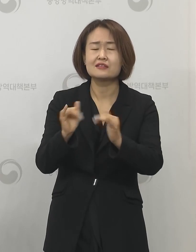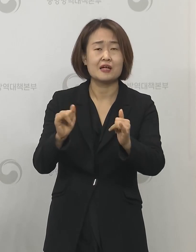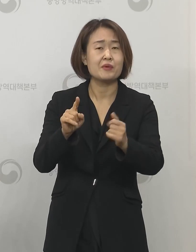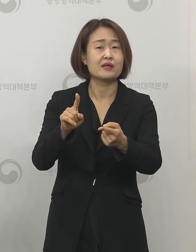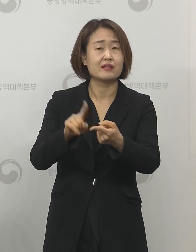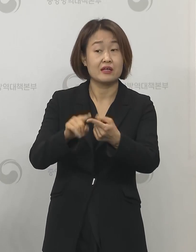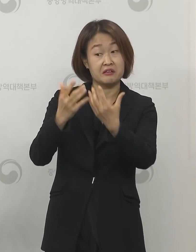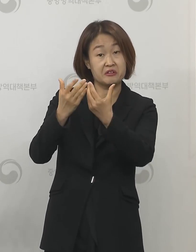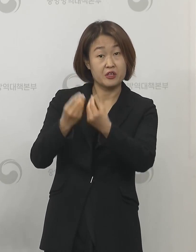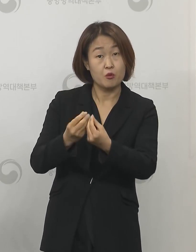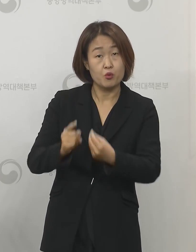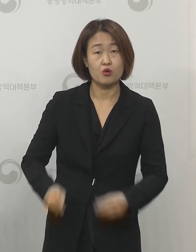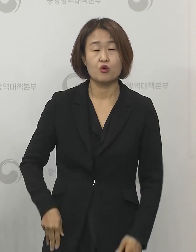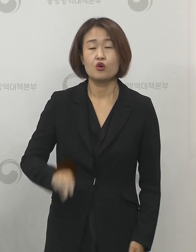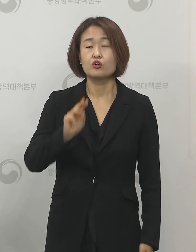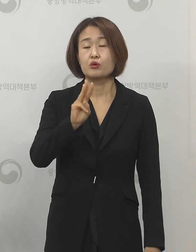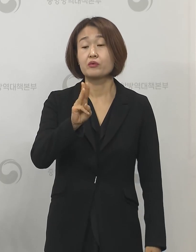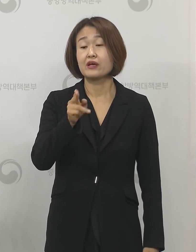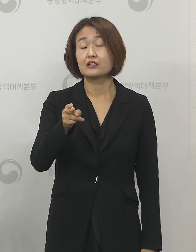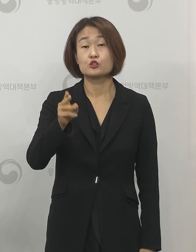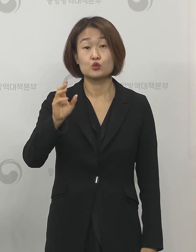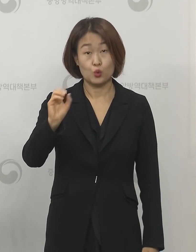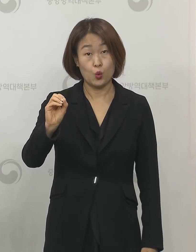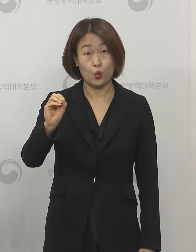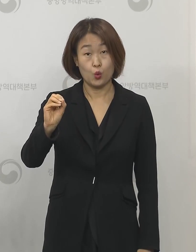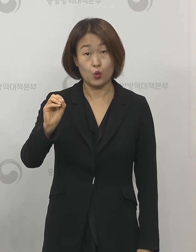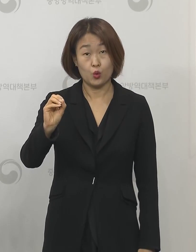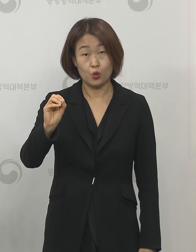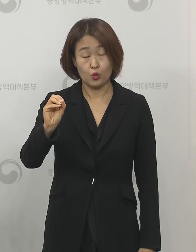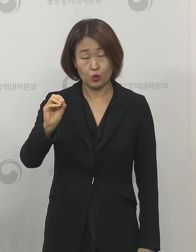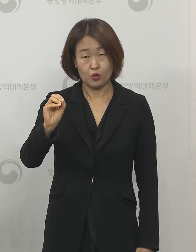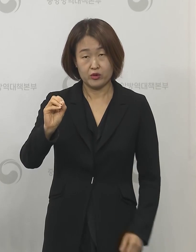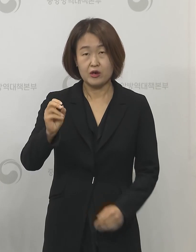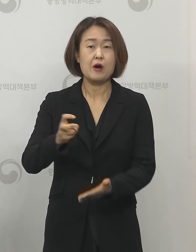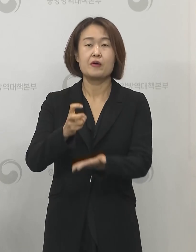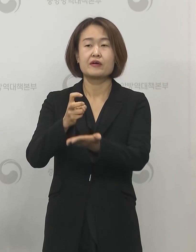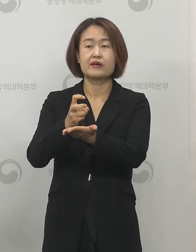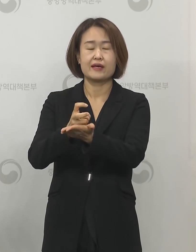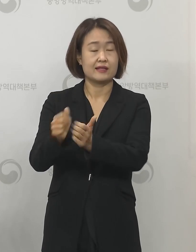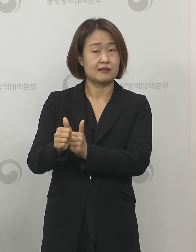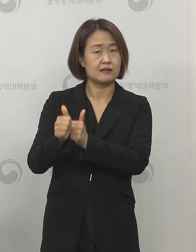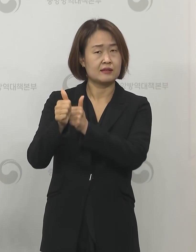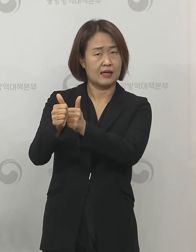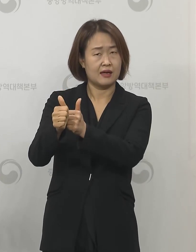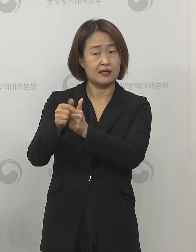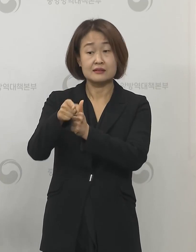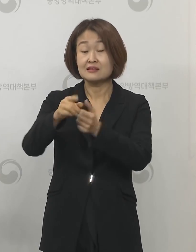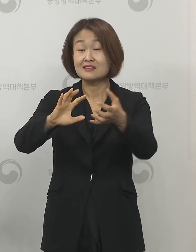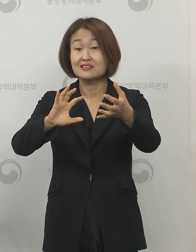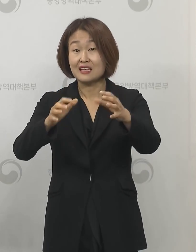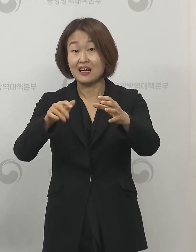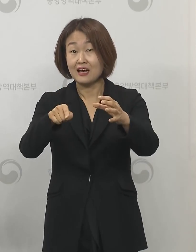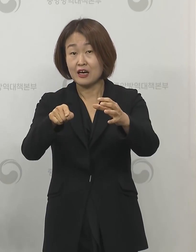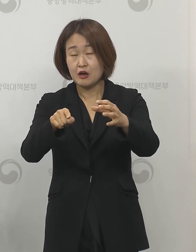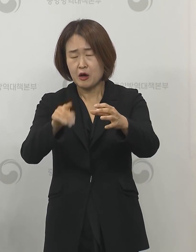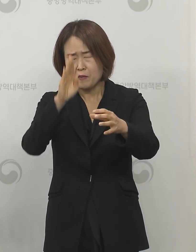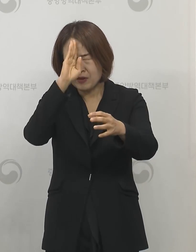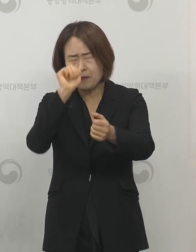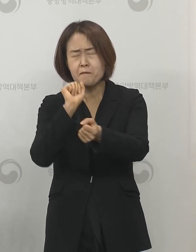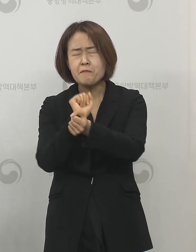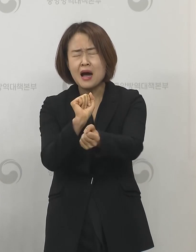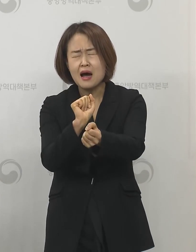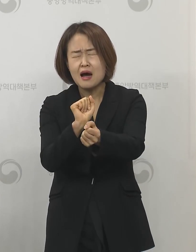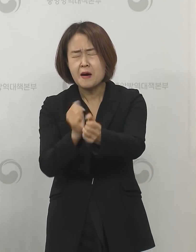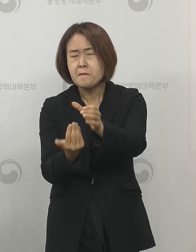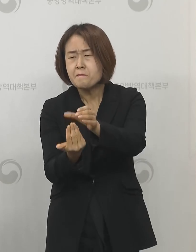WHO의 국제보건 규약에 따라 해당 국가에 발생 사실을